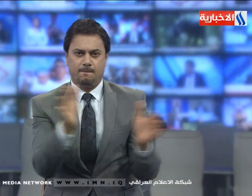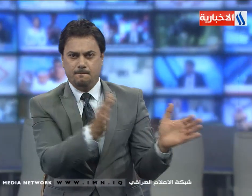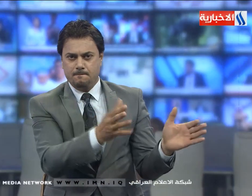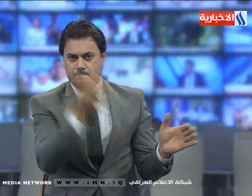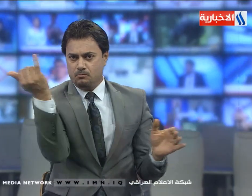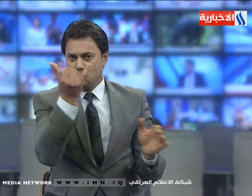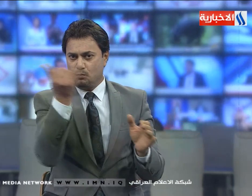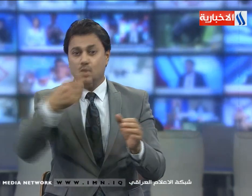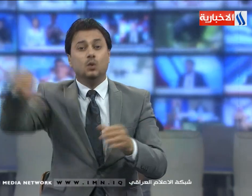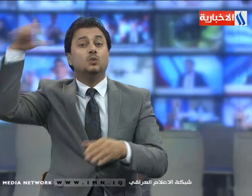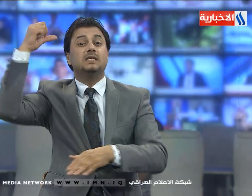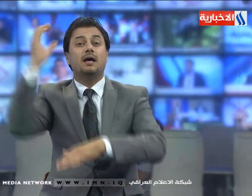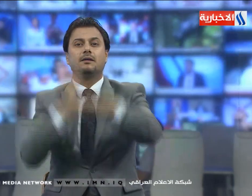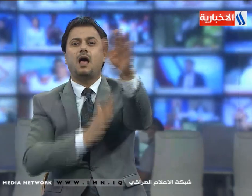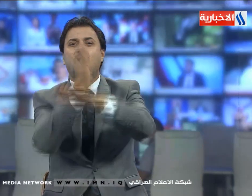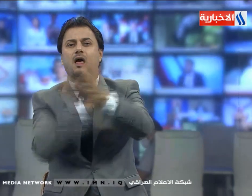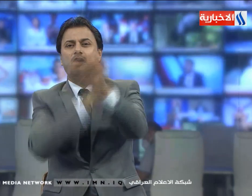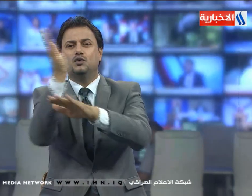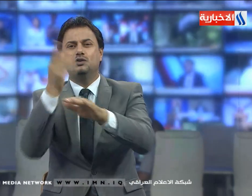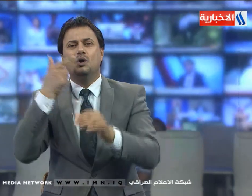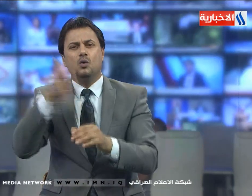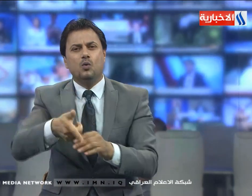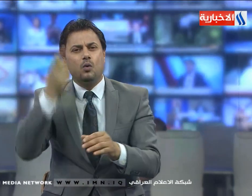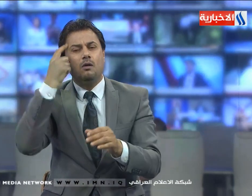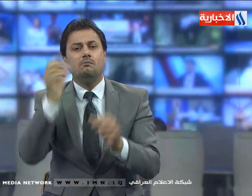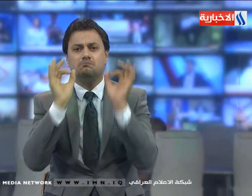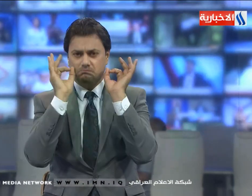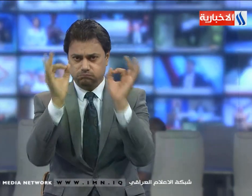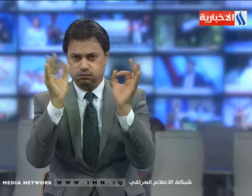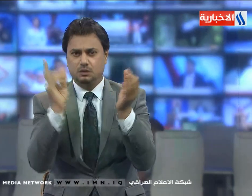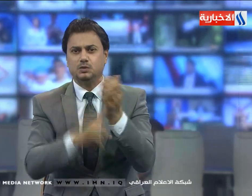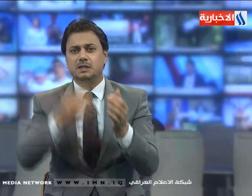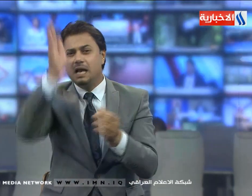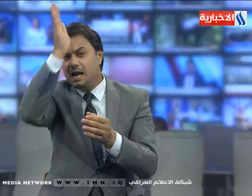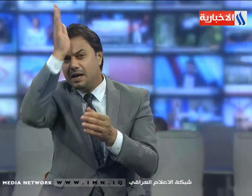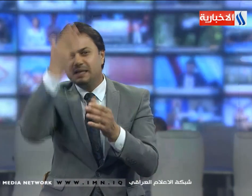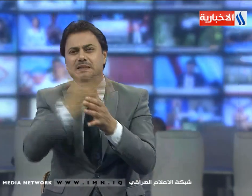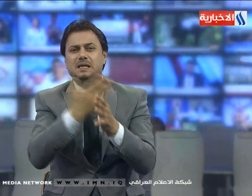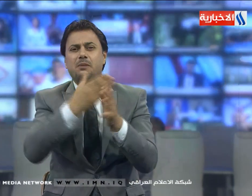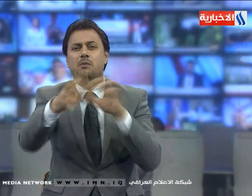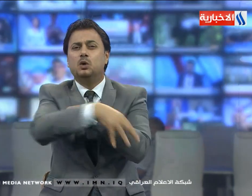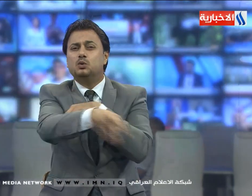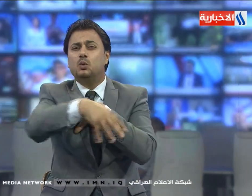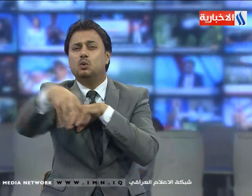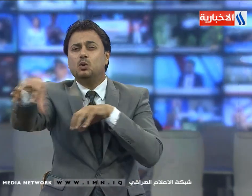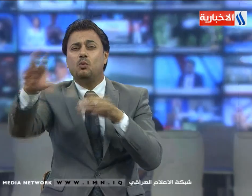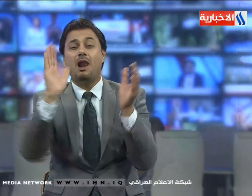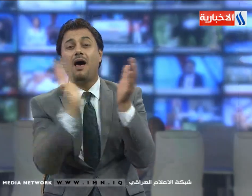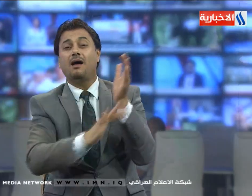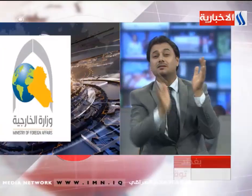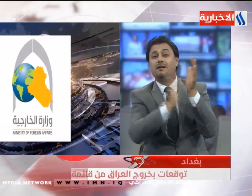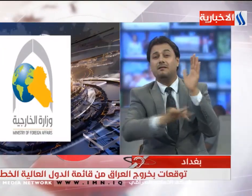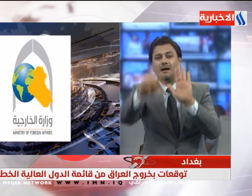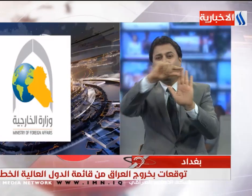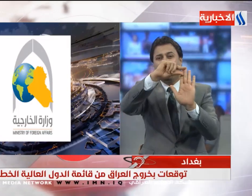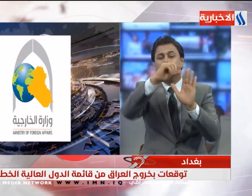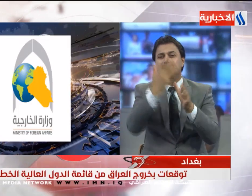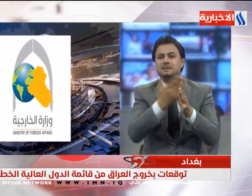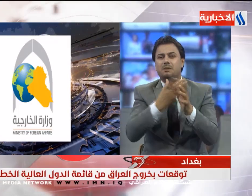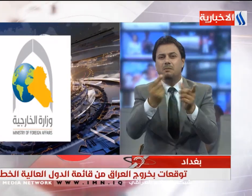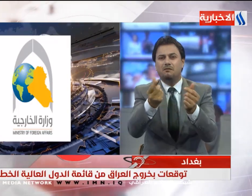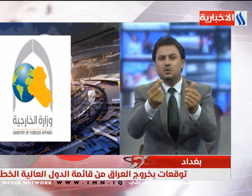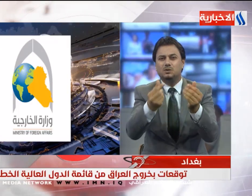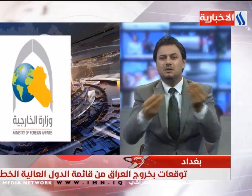أكدت وزارة الخارجية أن التوقعات إيجابية بخروج العراق من قائمة الدول عالية الخطورة في مجال غسيل